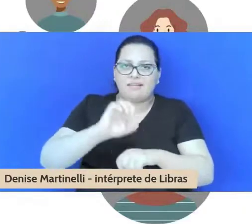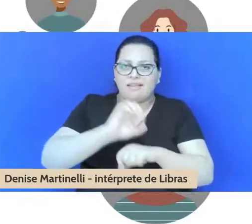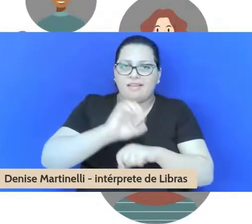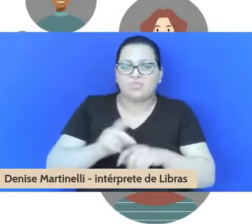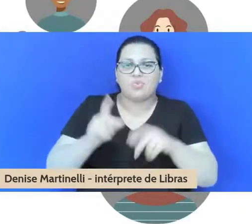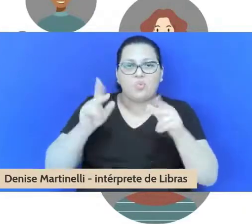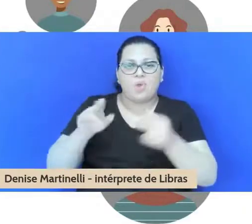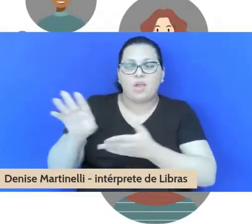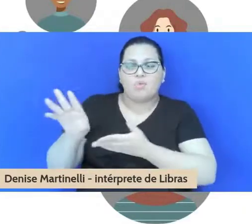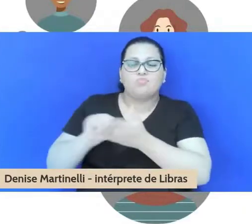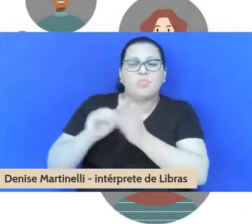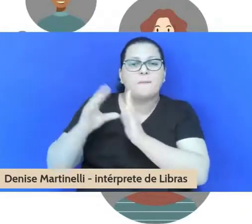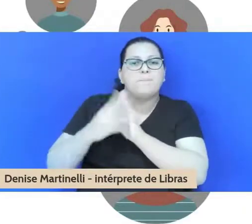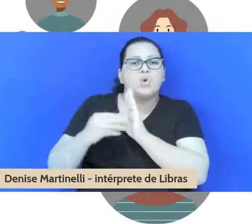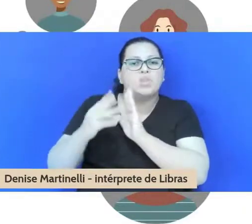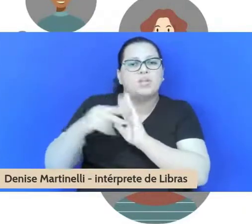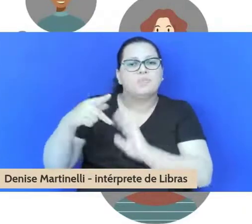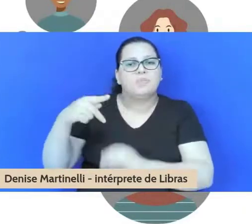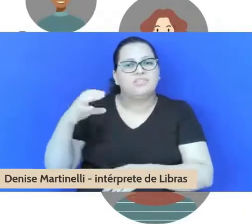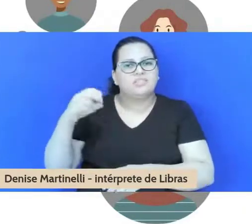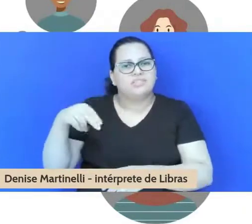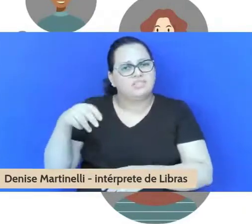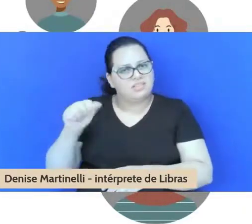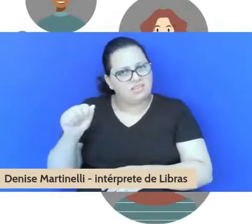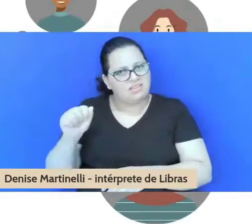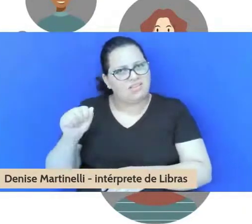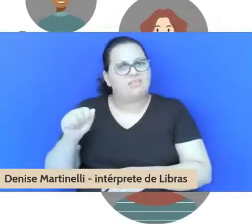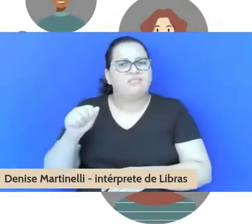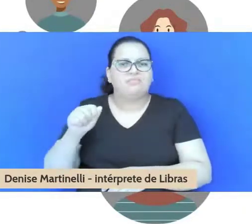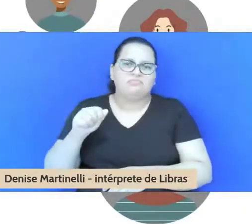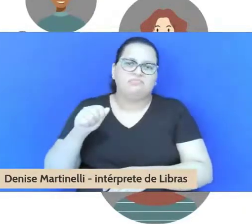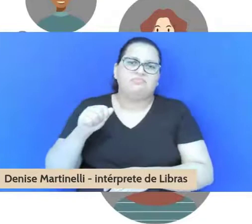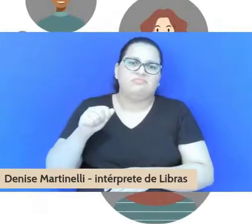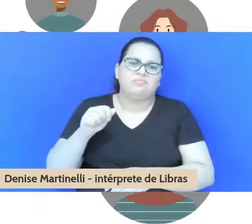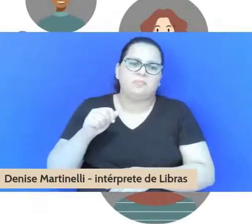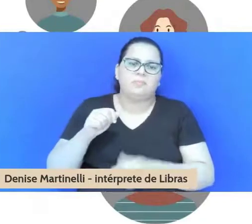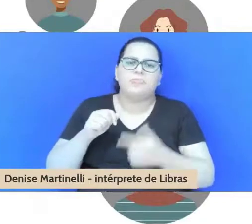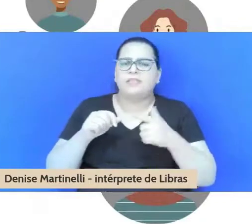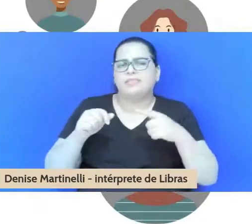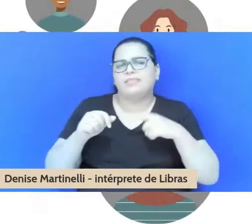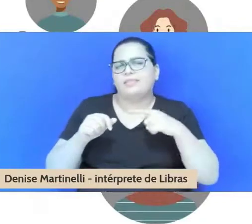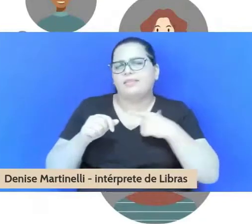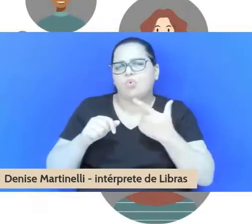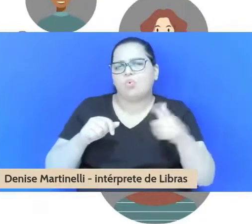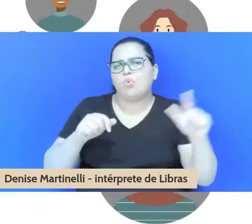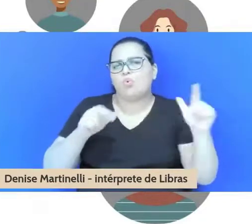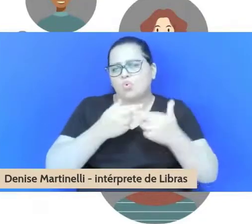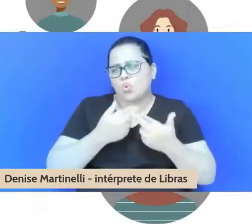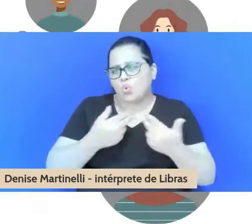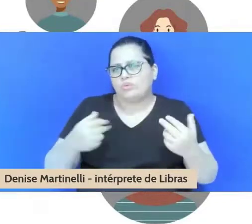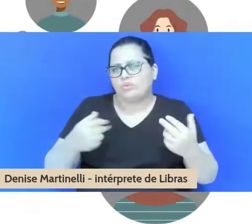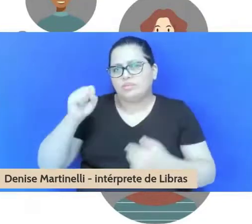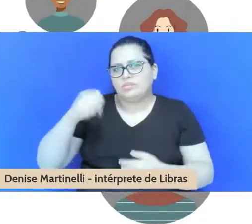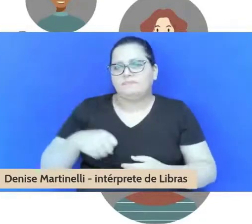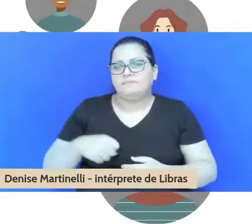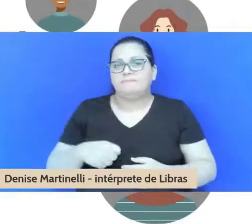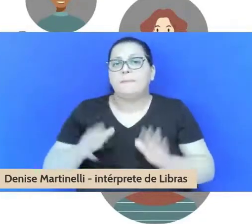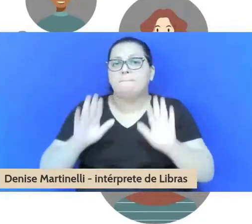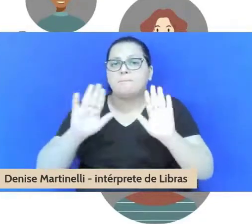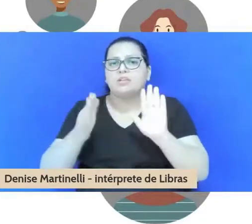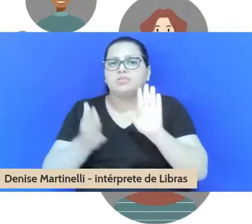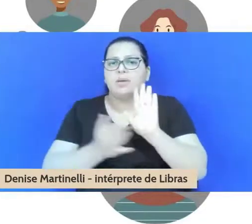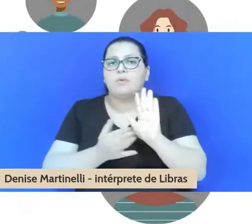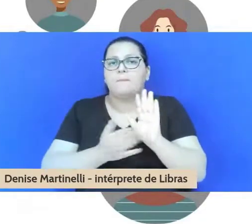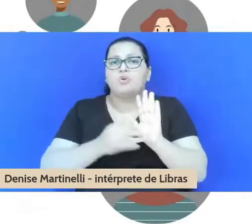monitores. Tem outras coisas, eu vou finalizar com uma proposta de missão e de